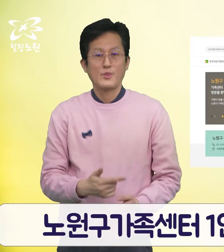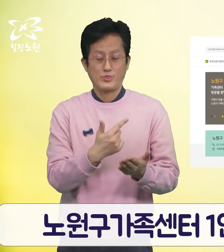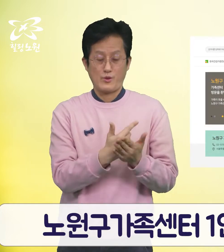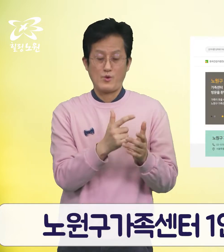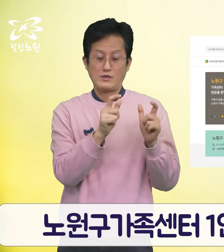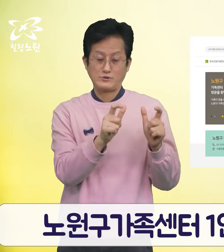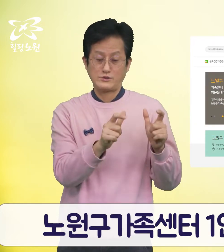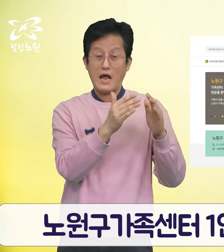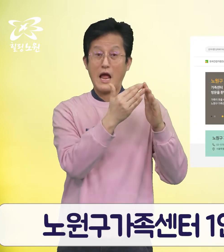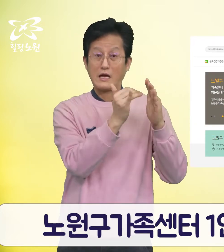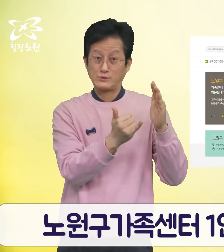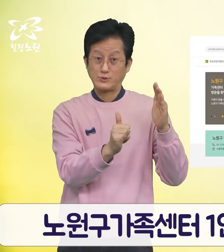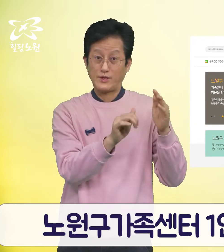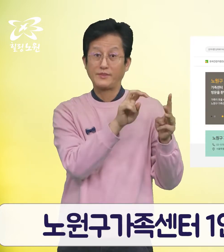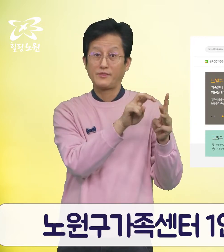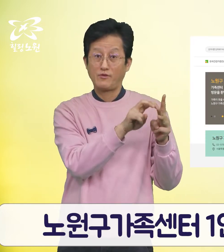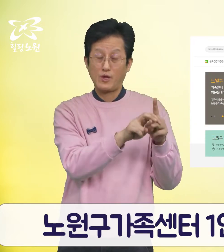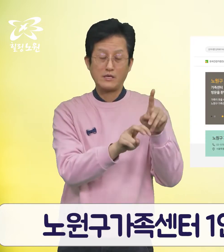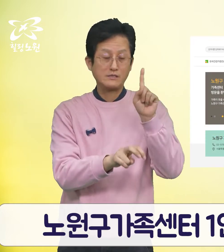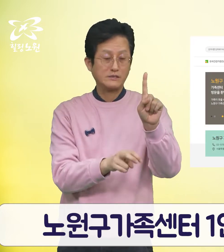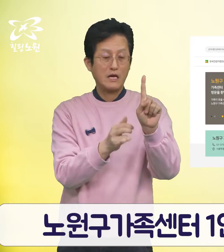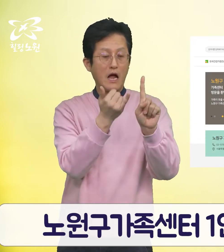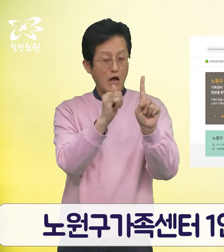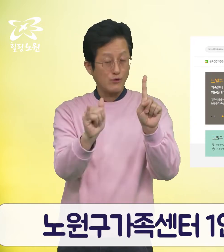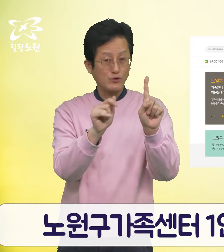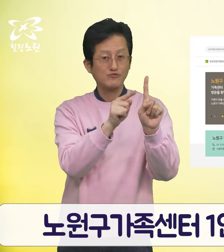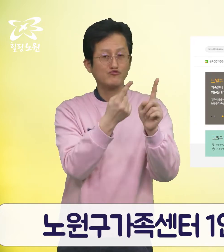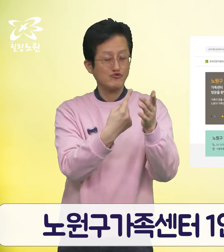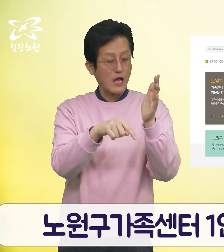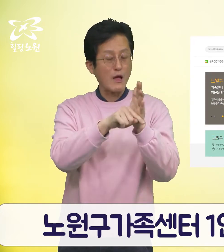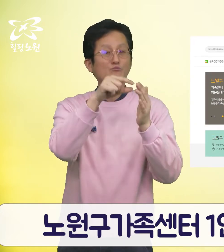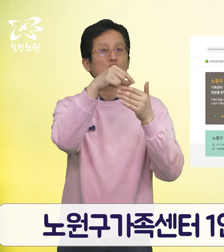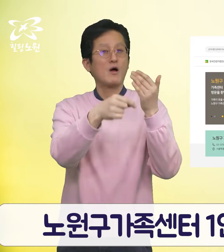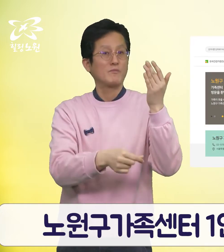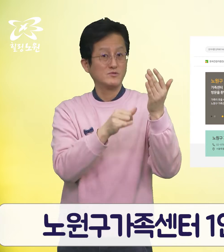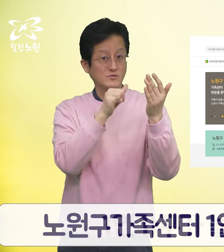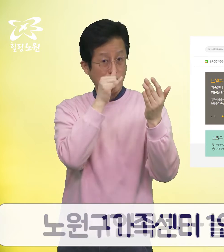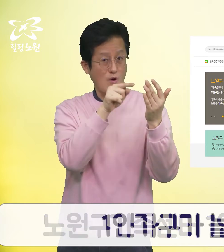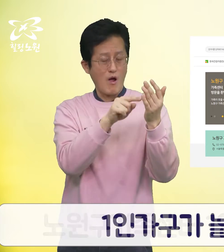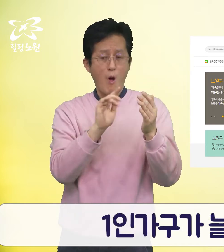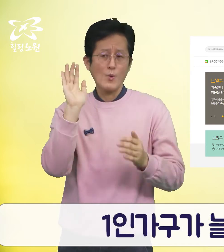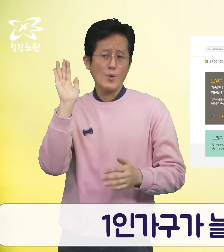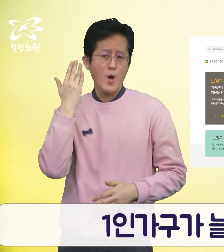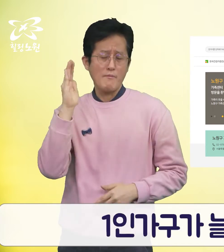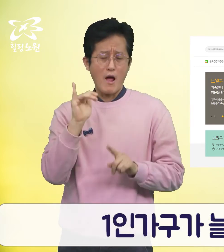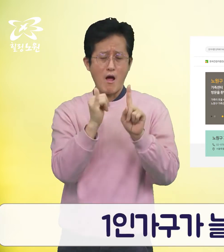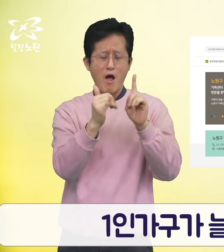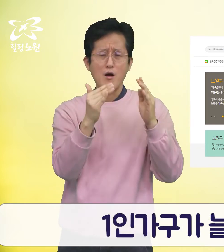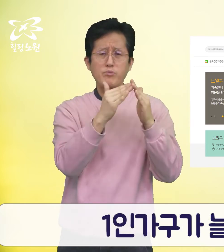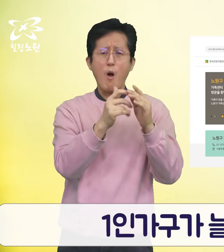노원구 가족센터 1인 가구 프로그램 1인 가구가 늘어나면서